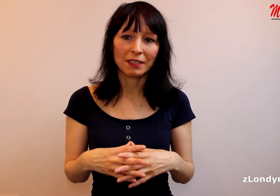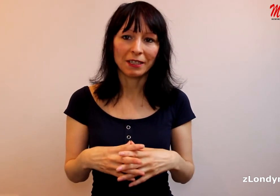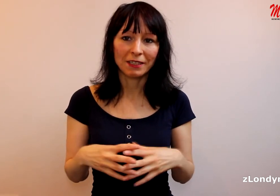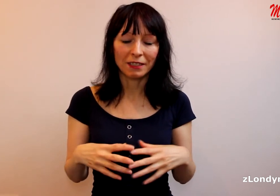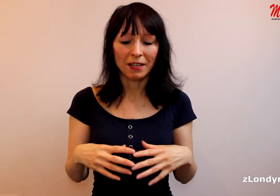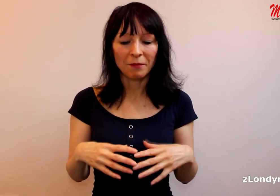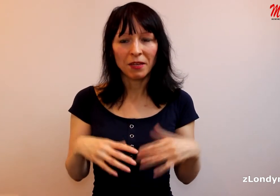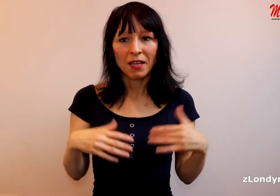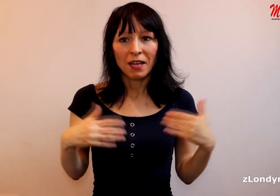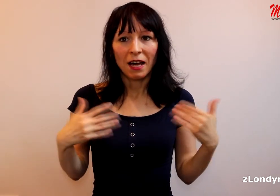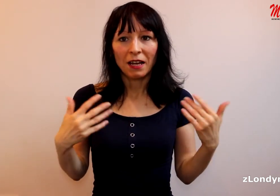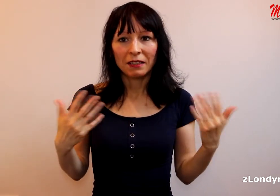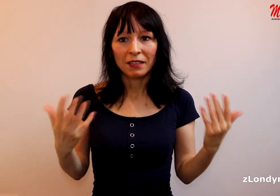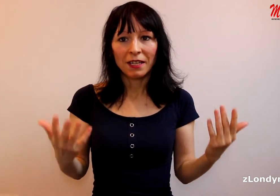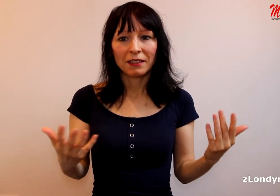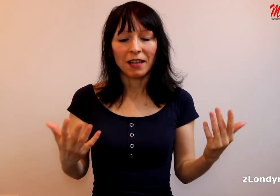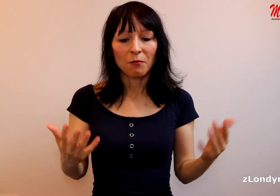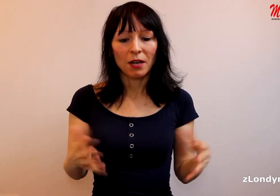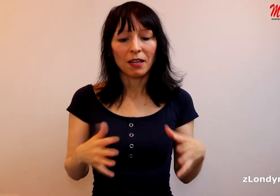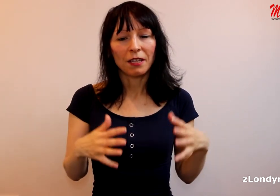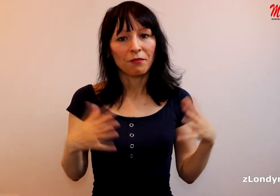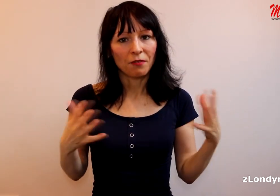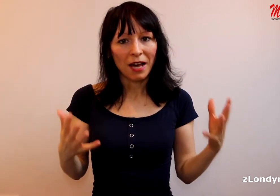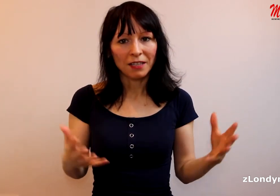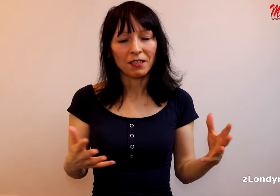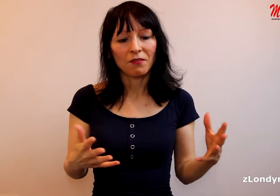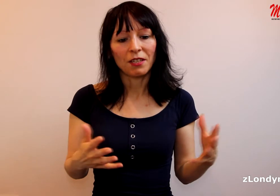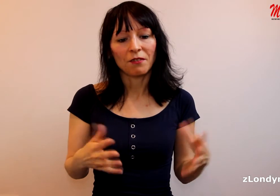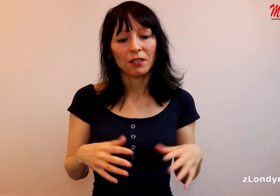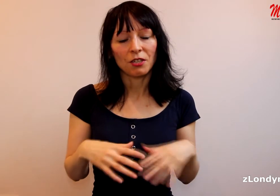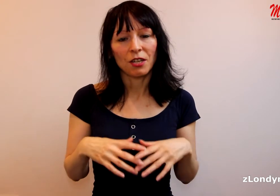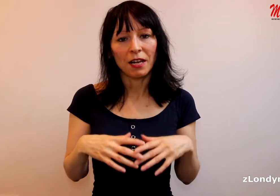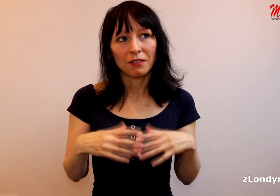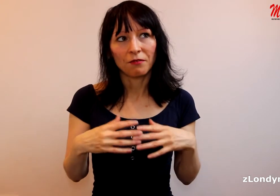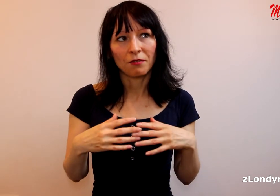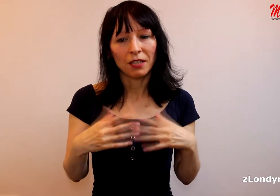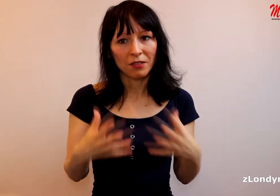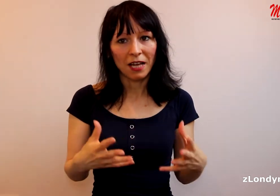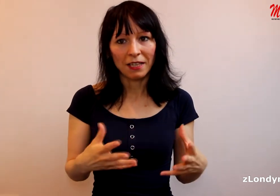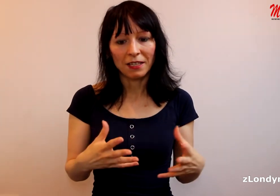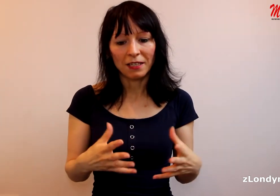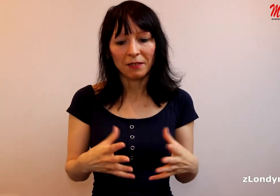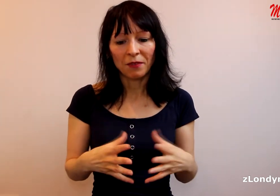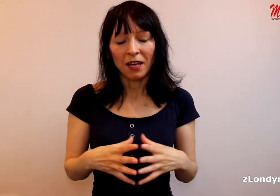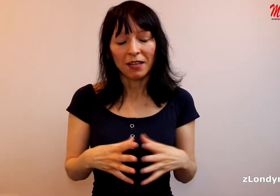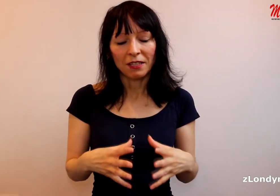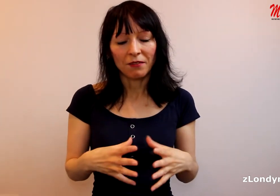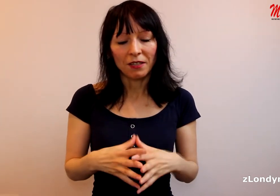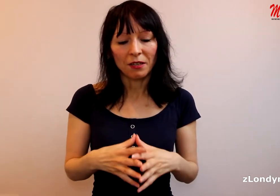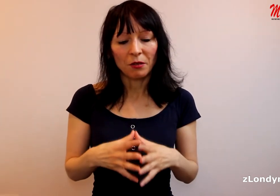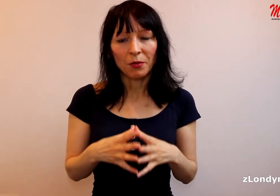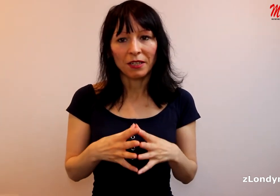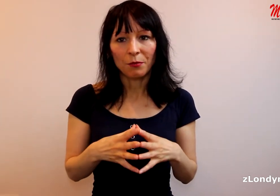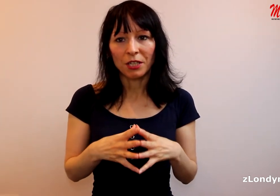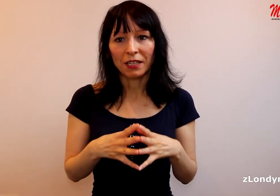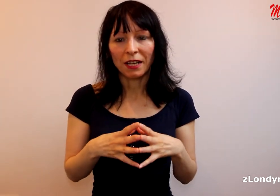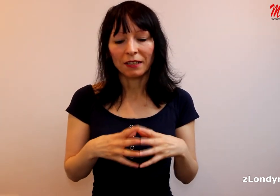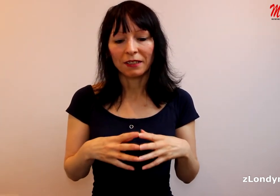satyra. A nejen tam, ale i v ITV, víte, že i v televizi ITV byl například